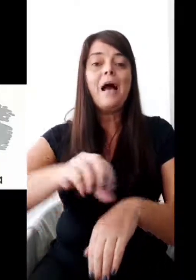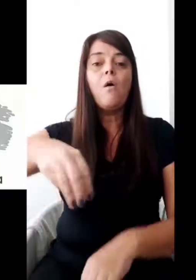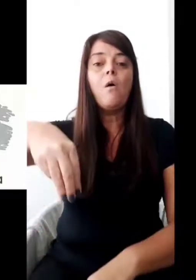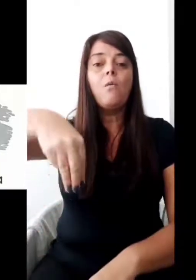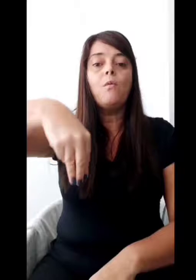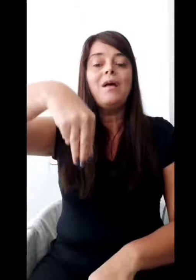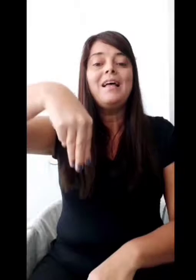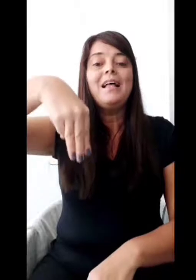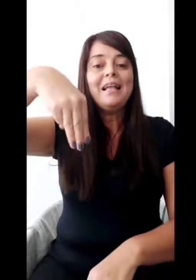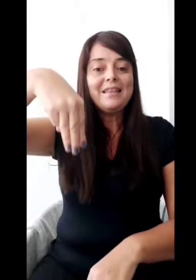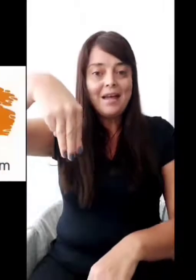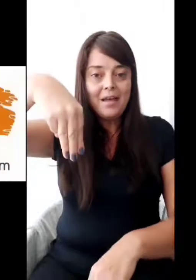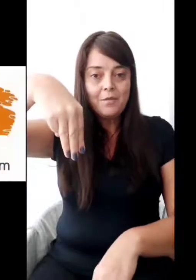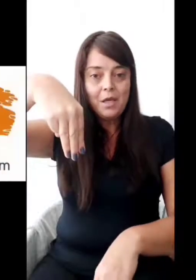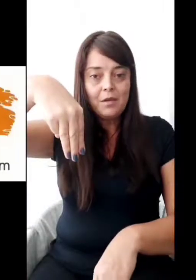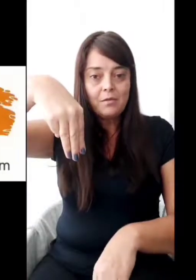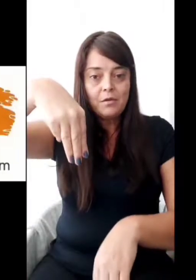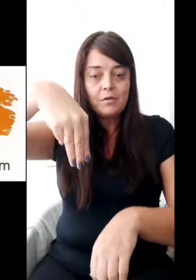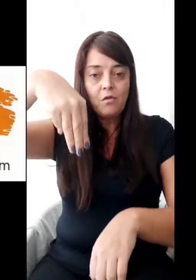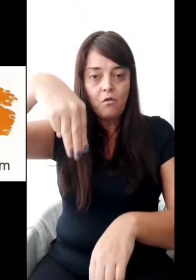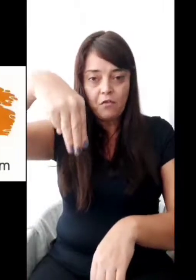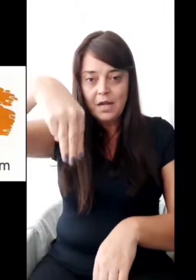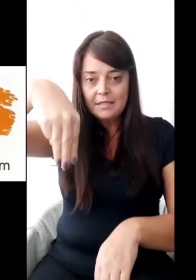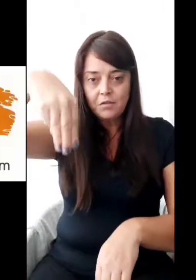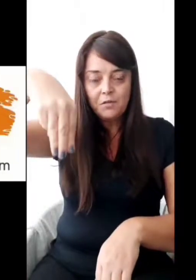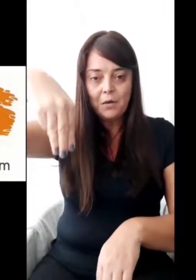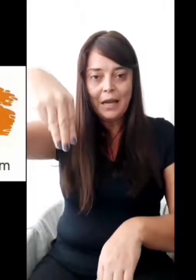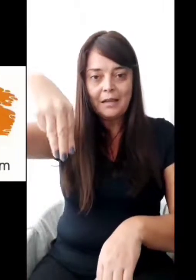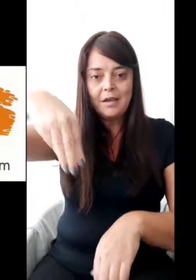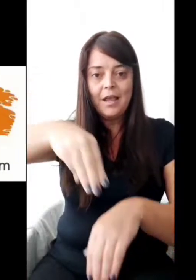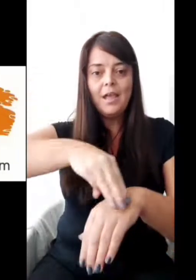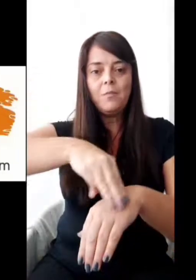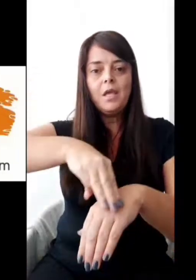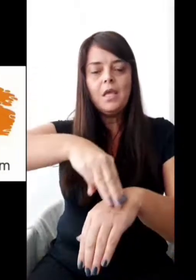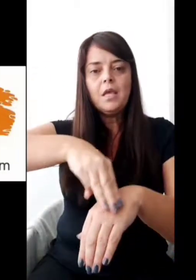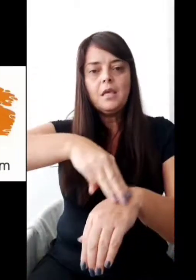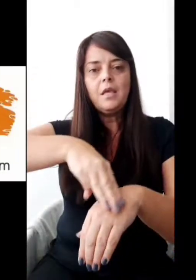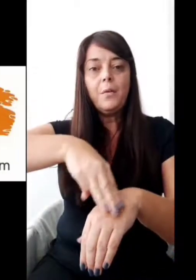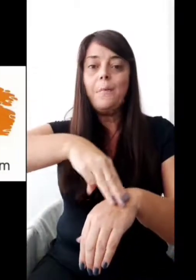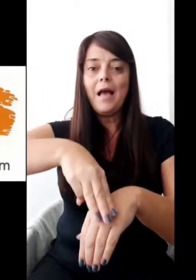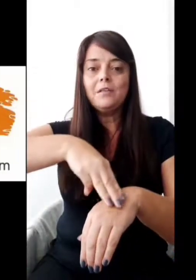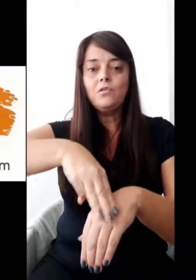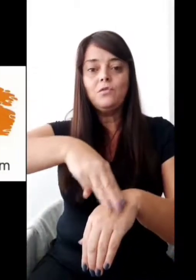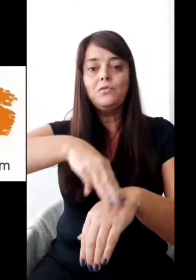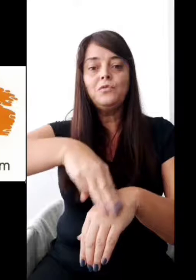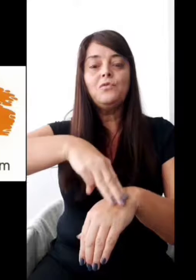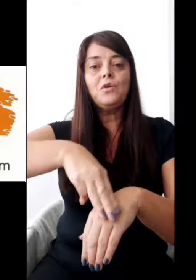Marrom, letra M, configuração de mão na letra M e eu passo no